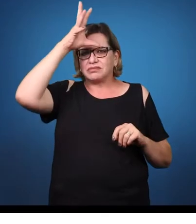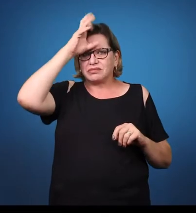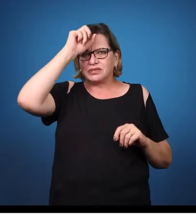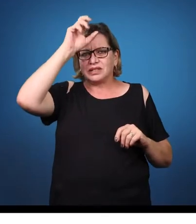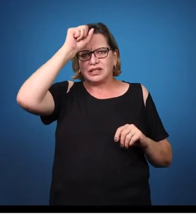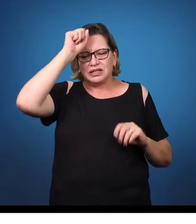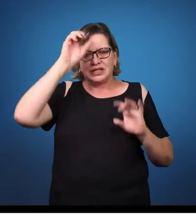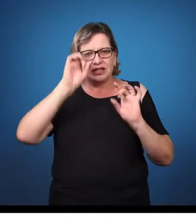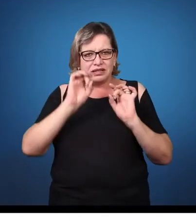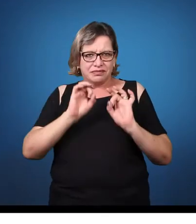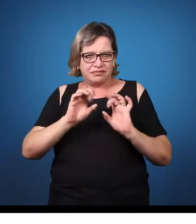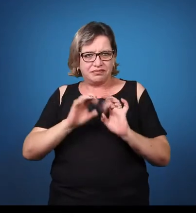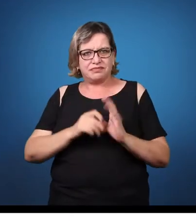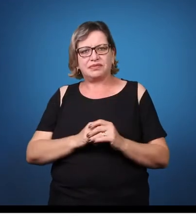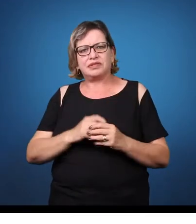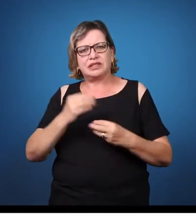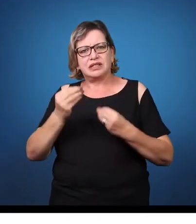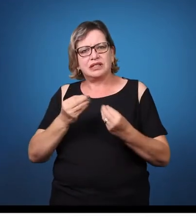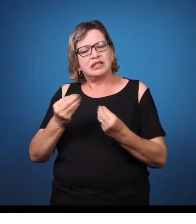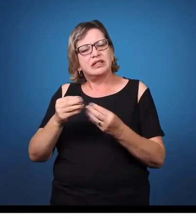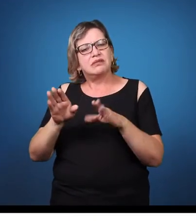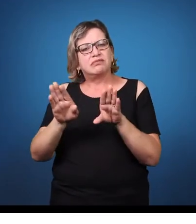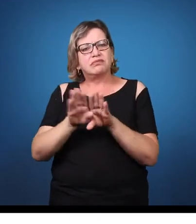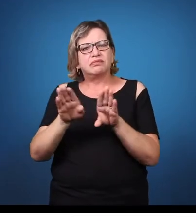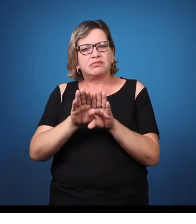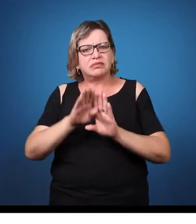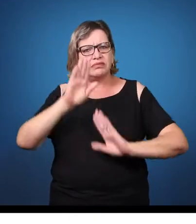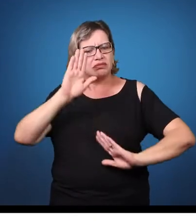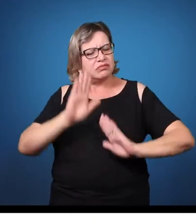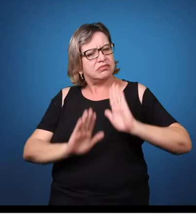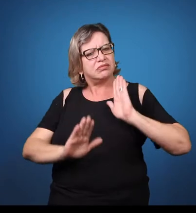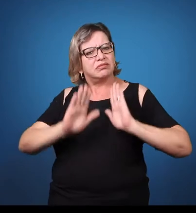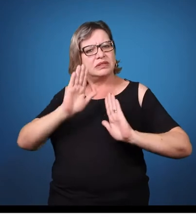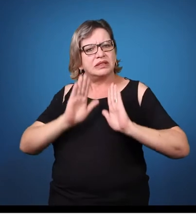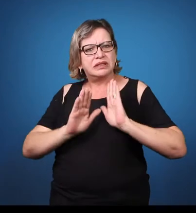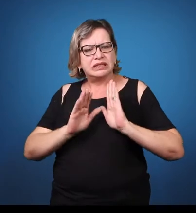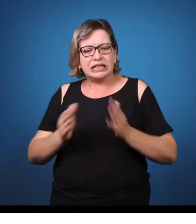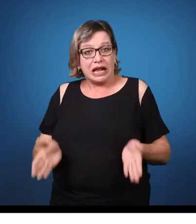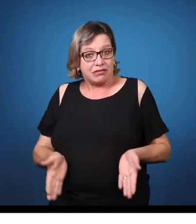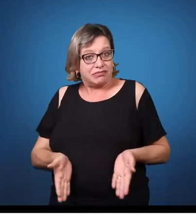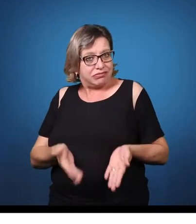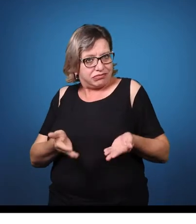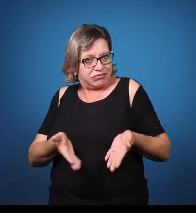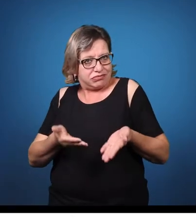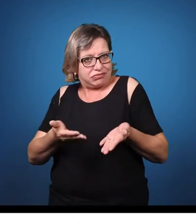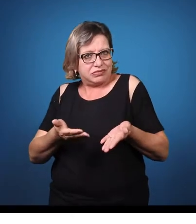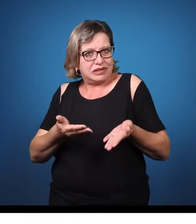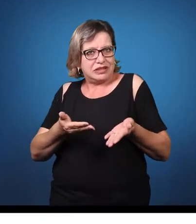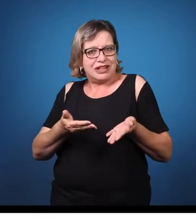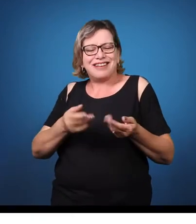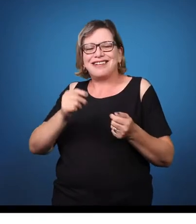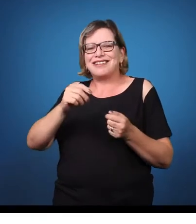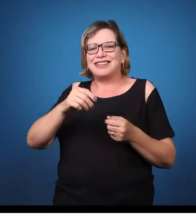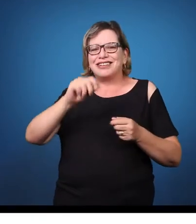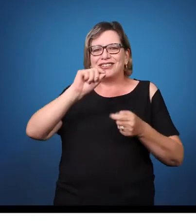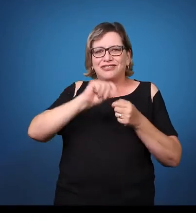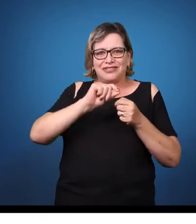da estimulação essencial, que é a chamada estimulação precoce. Vai depender do meio que essa criança está